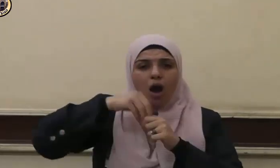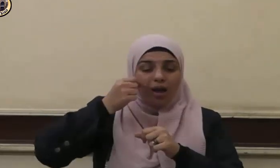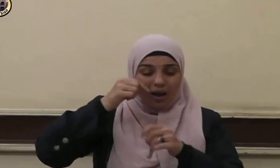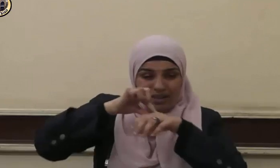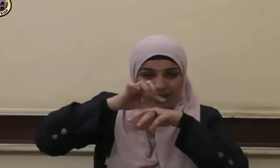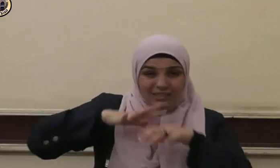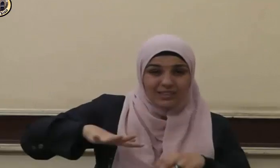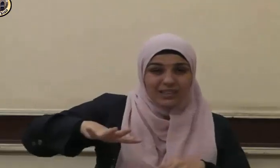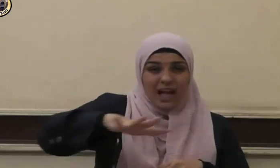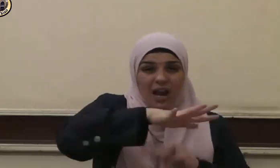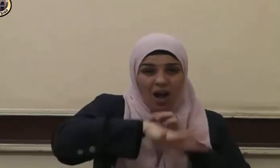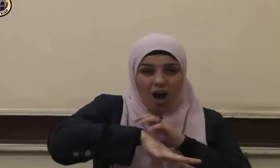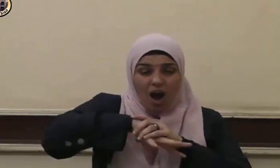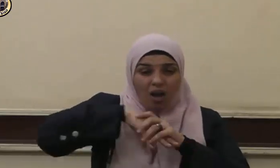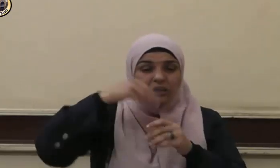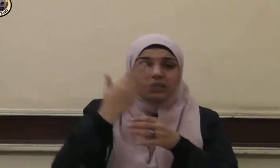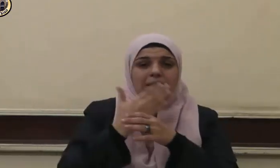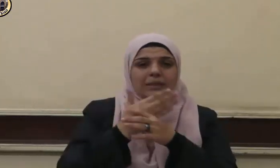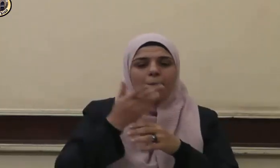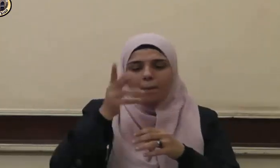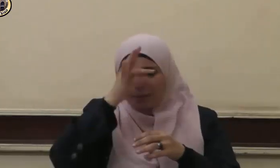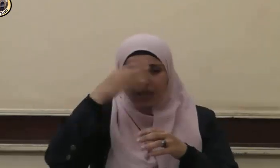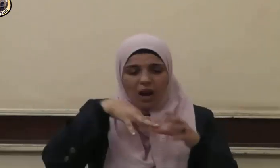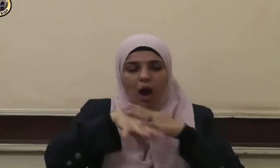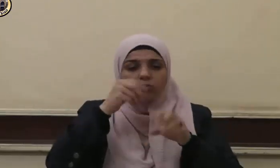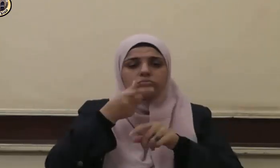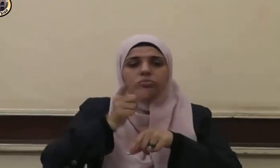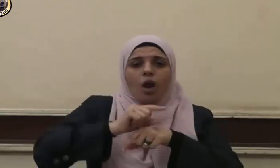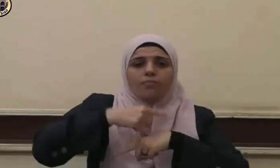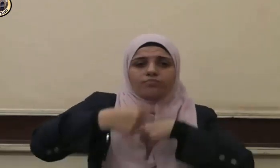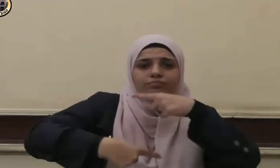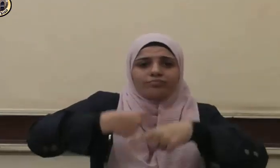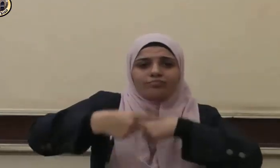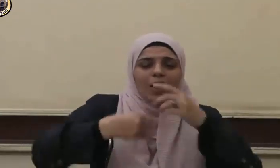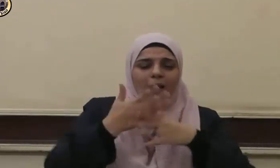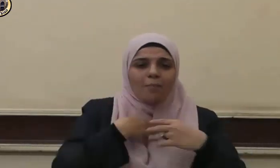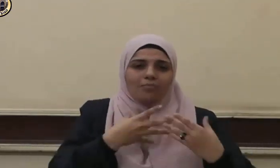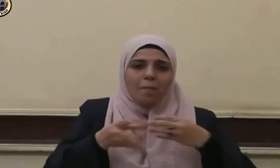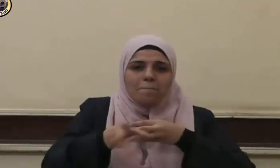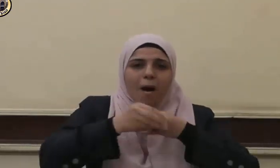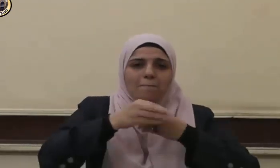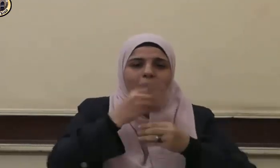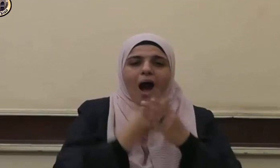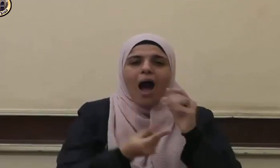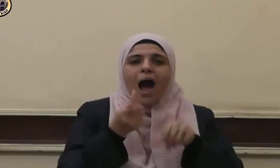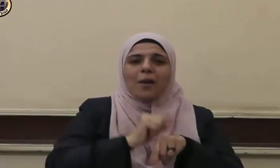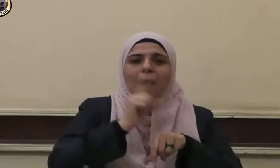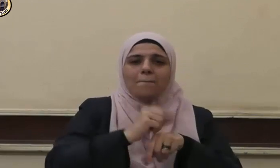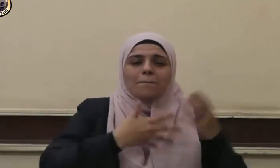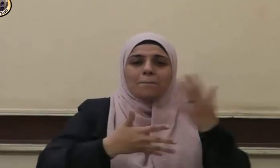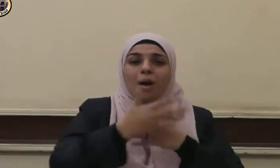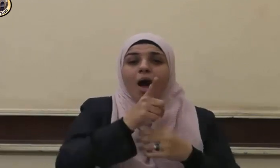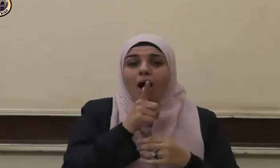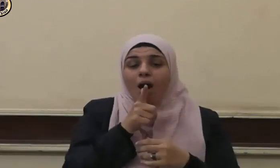الخلق حتى إذا فرغ منهم قامت الرحم فقالت هذا